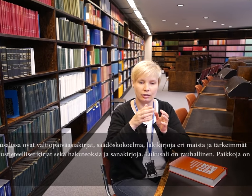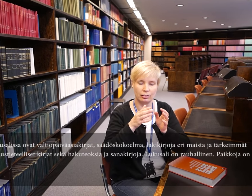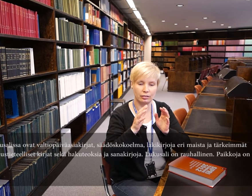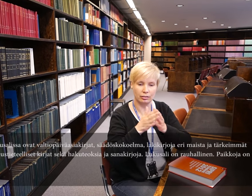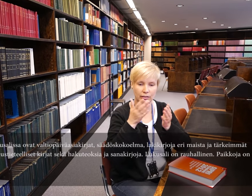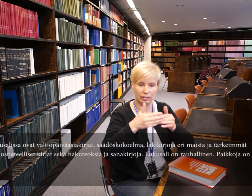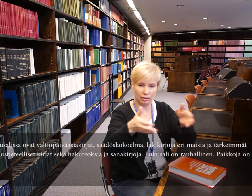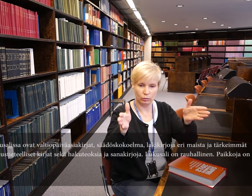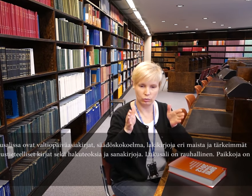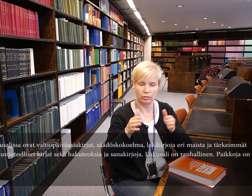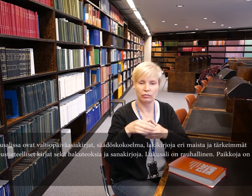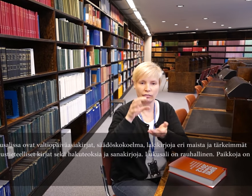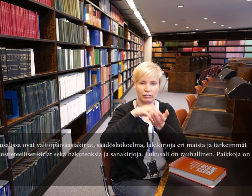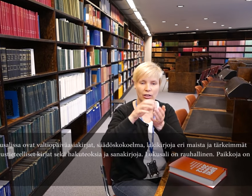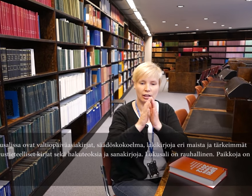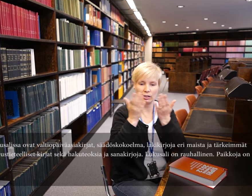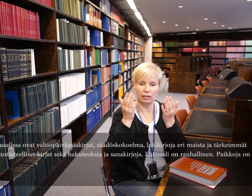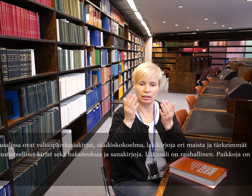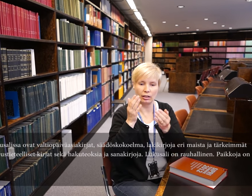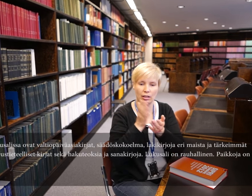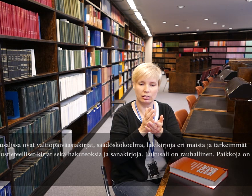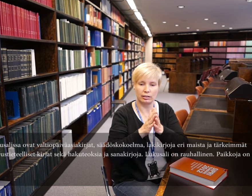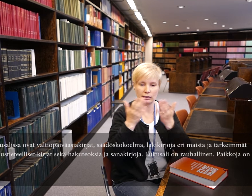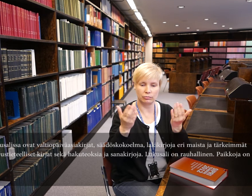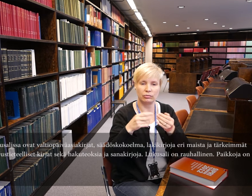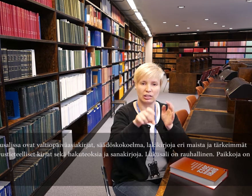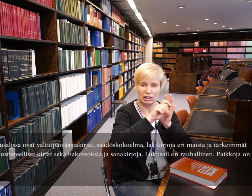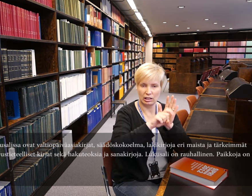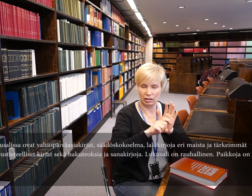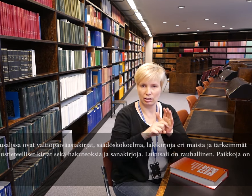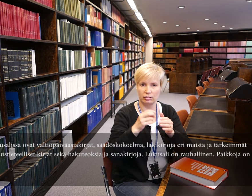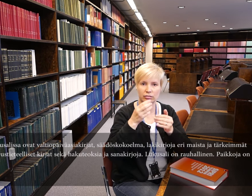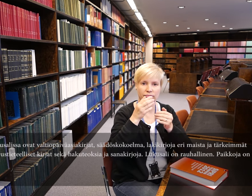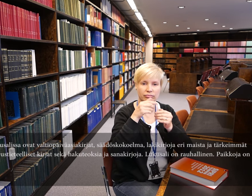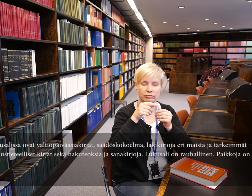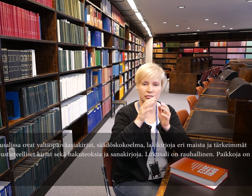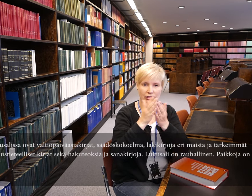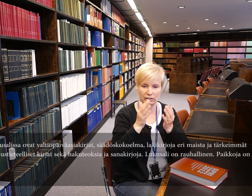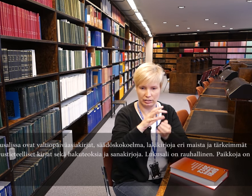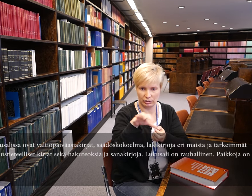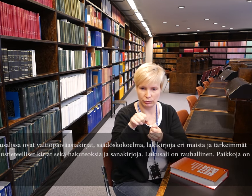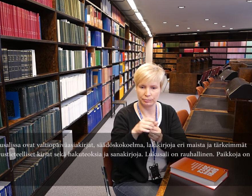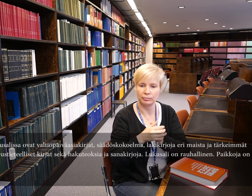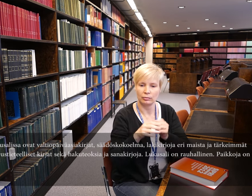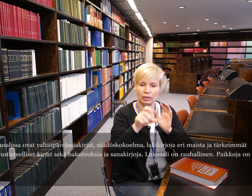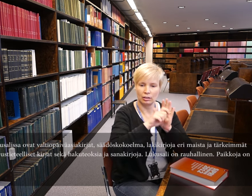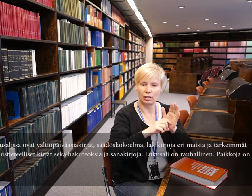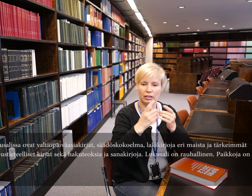Lukusalissa ovat valtiopäiväasiakirjat, säädöskokoelma, lakikirjoja eri maista ja tärkeimmät